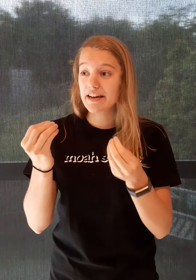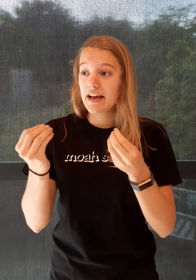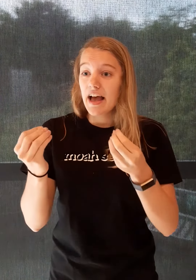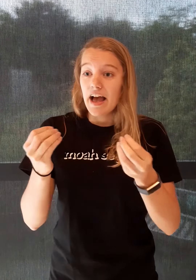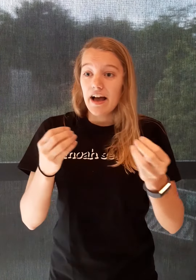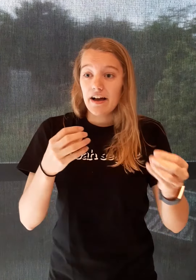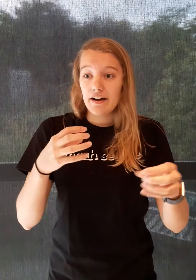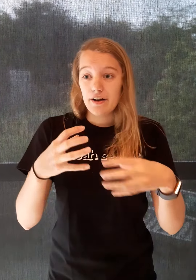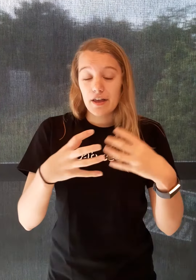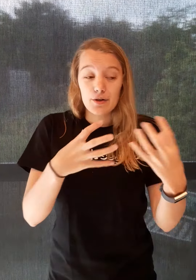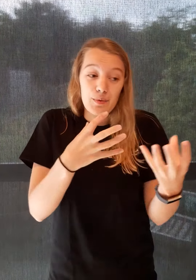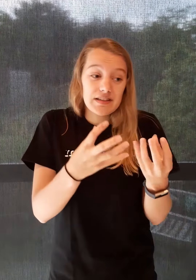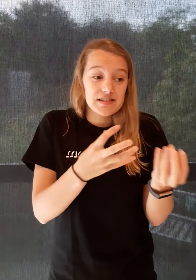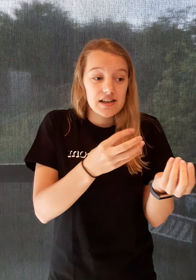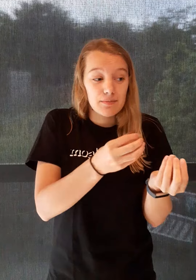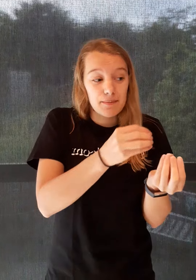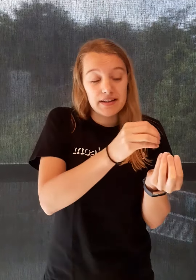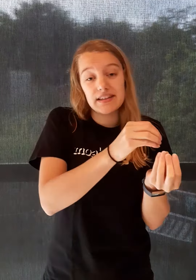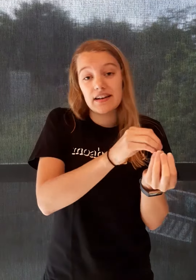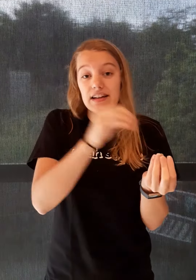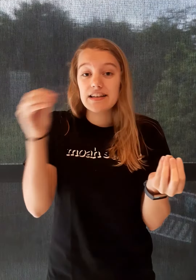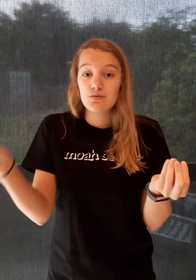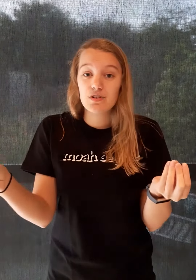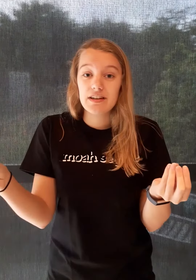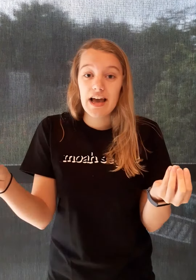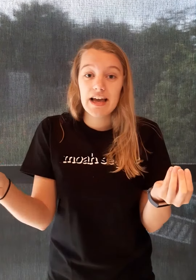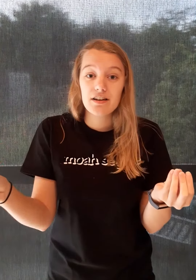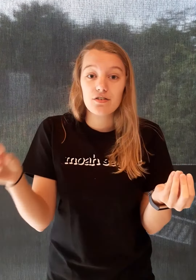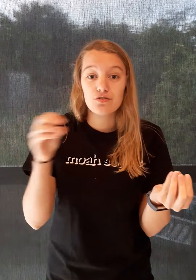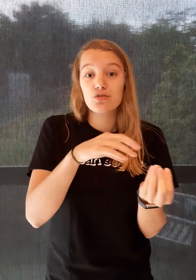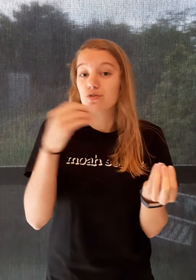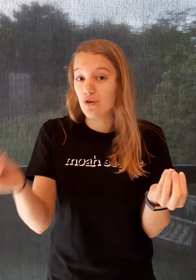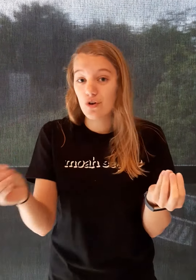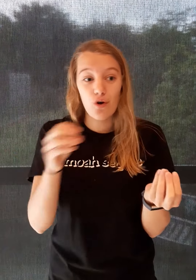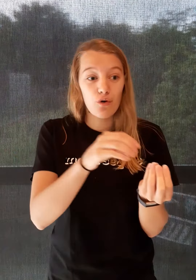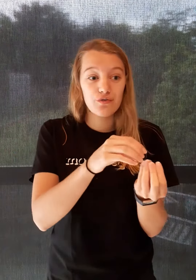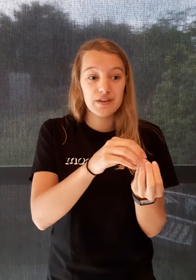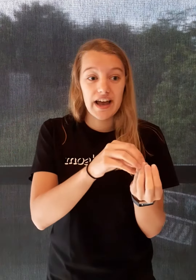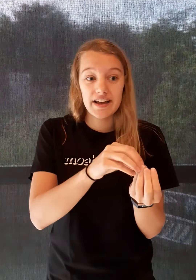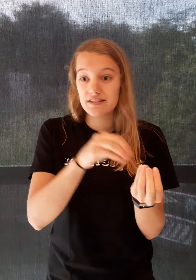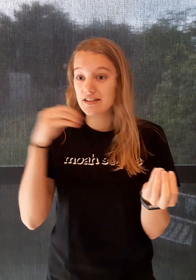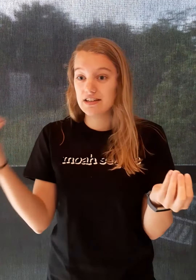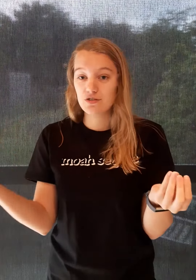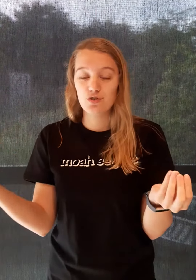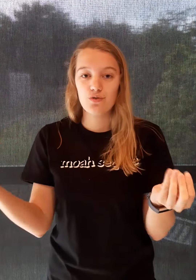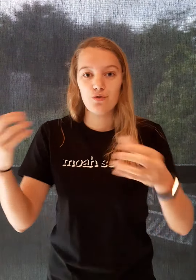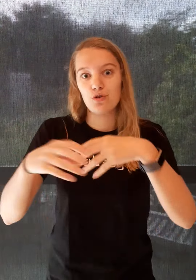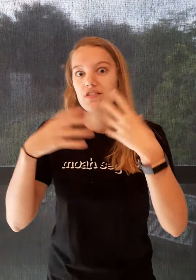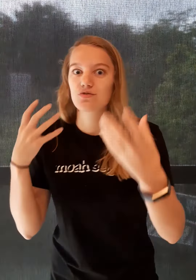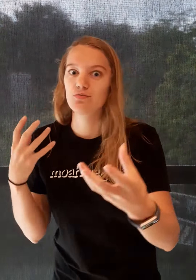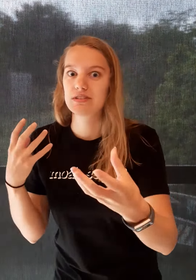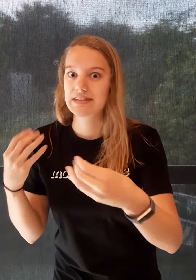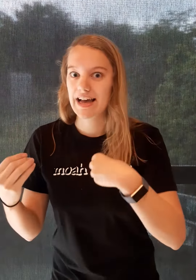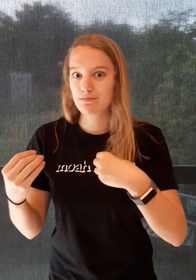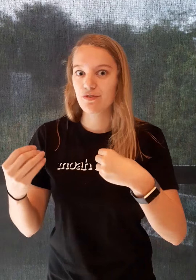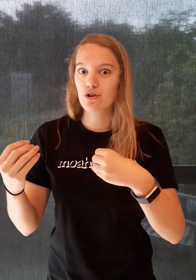wetenschappen, maar die dan gelinkt worden naar de keuken of naar de linnenzorg, hoe katoen bestaat bijvoorbeeld.